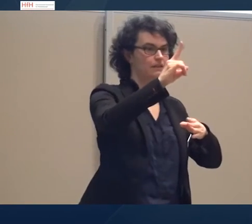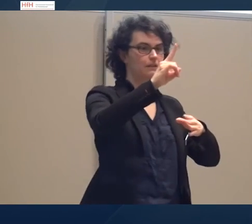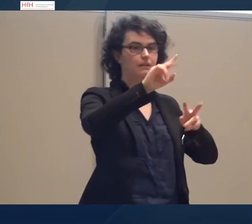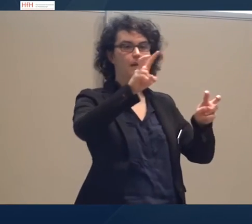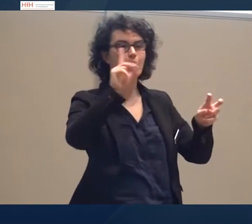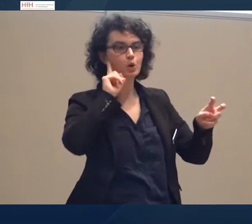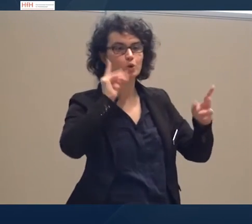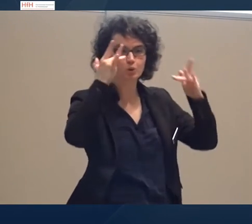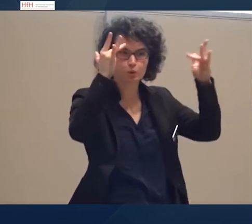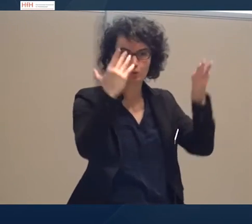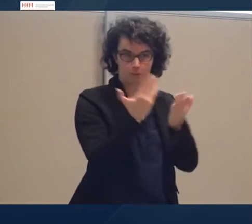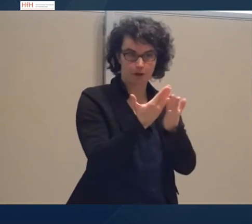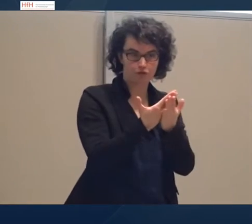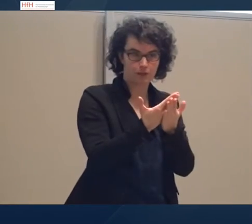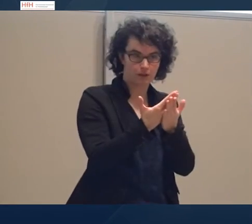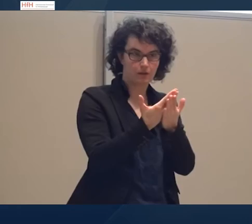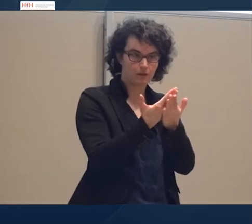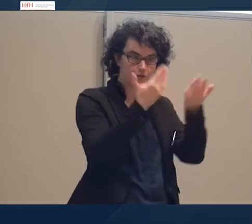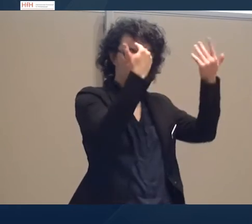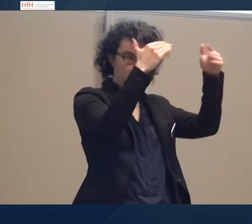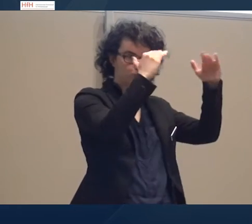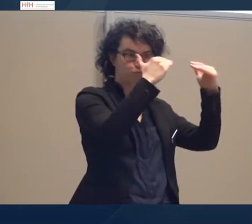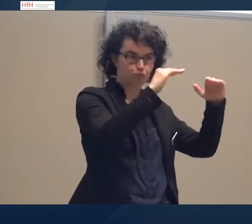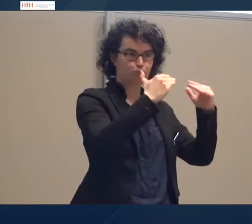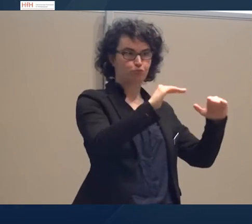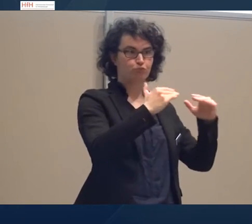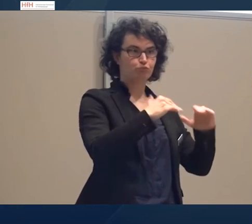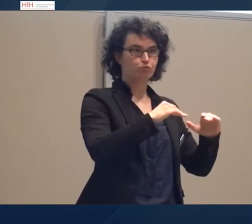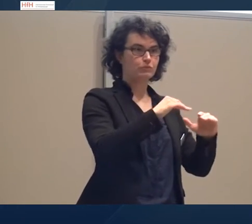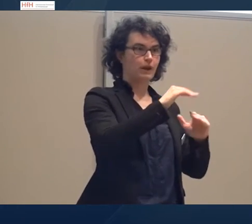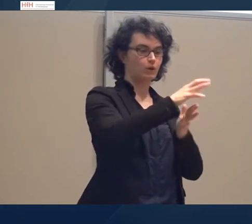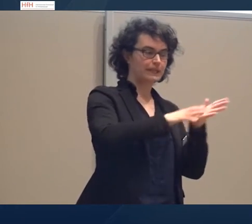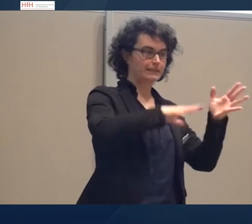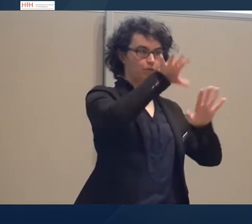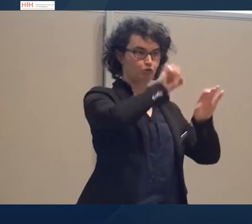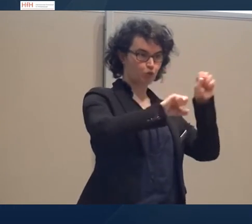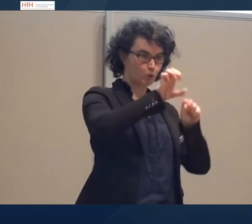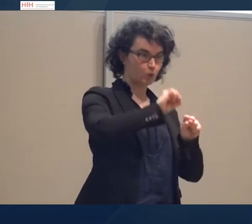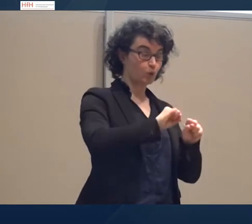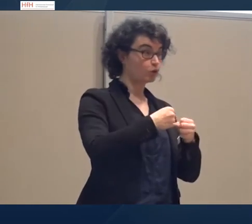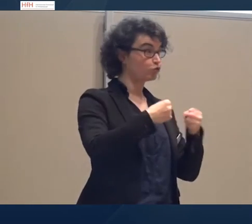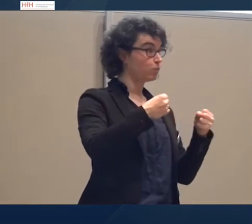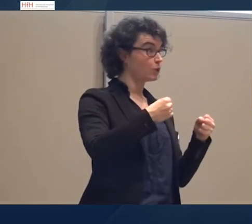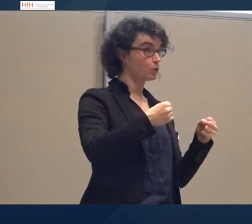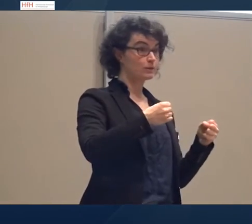beispielsweise im Text entsteht. Was in Textstruktur drin ist, Spannungsaufbau bei der Geschichte haben wir anscheinend